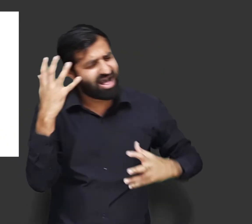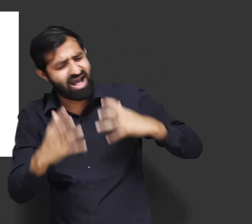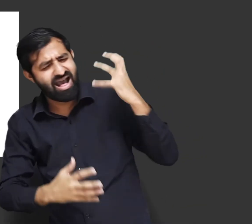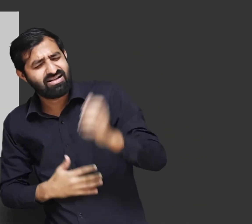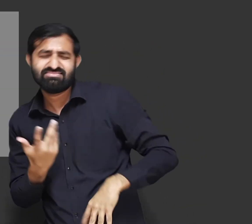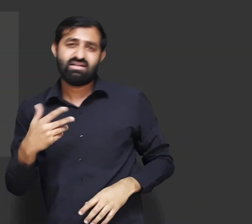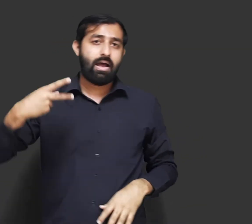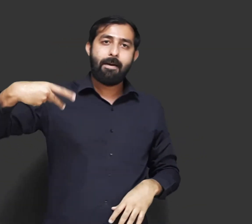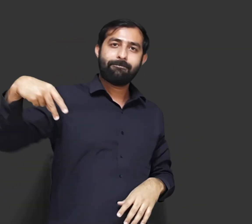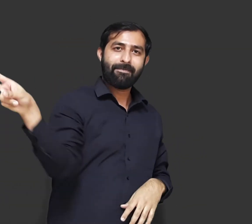से रोने लगा